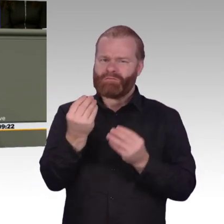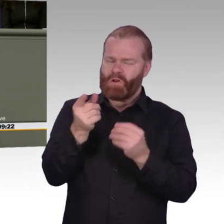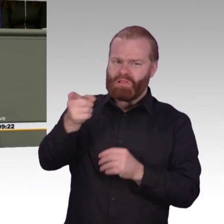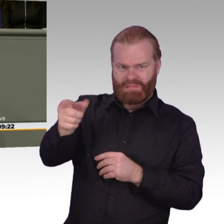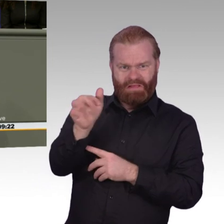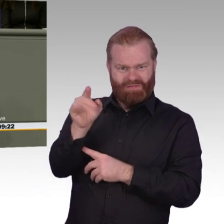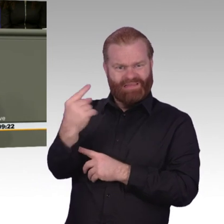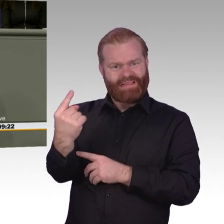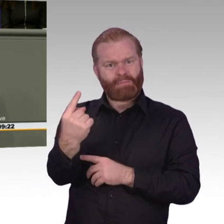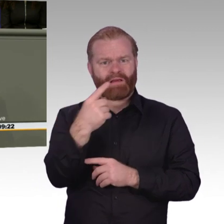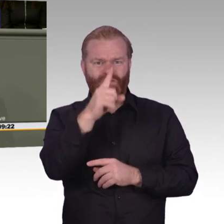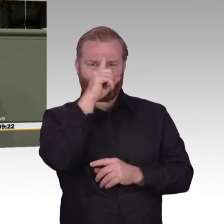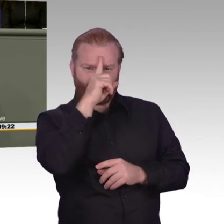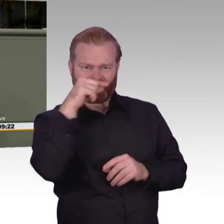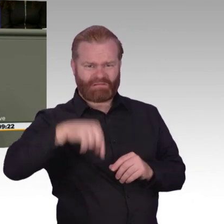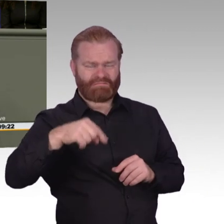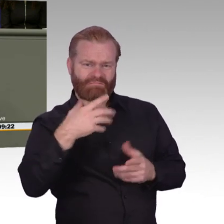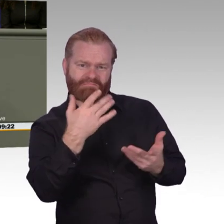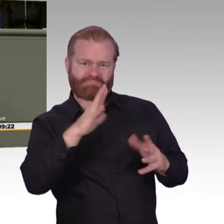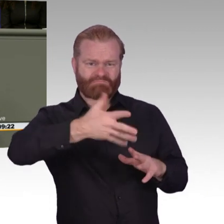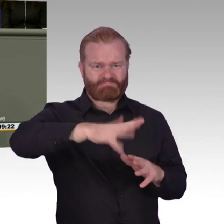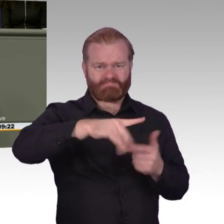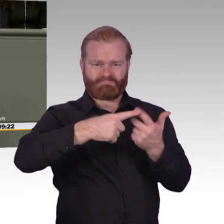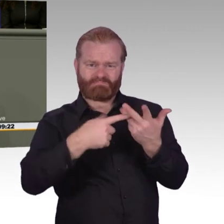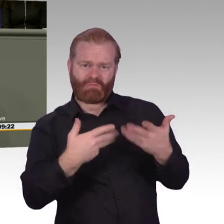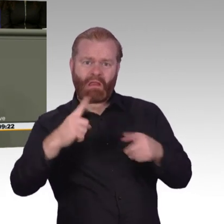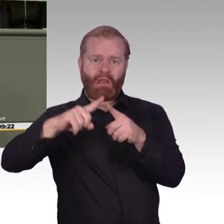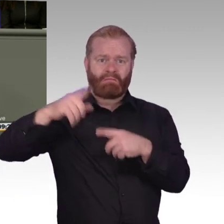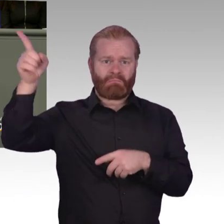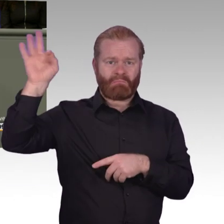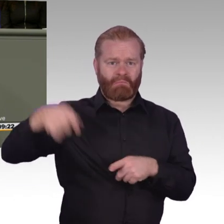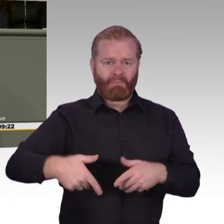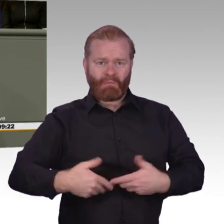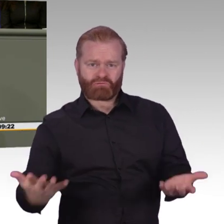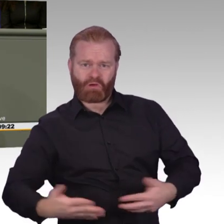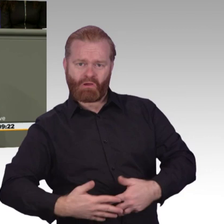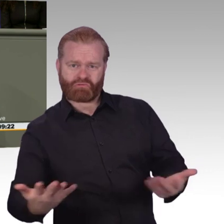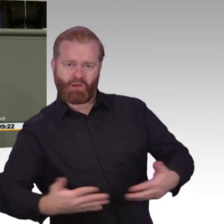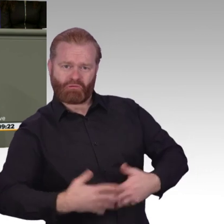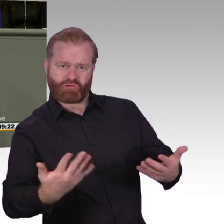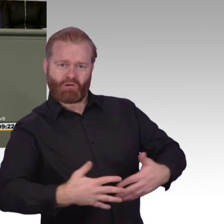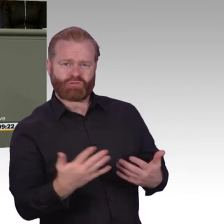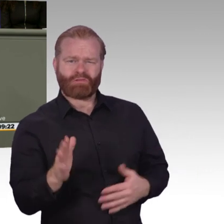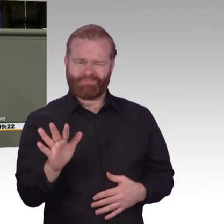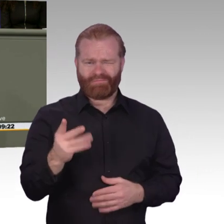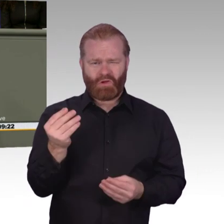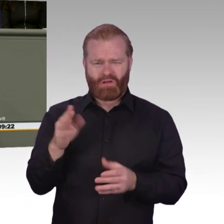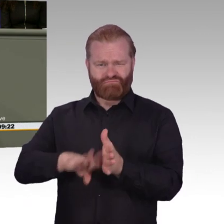Vielen Dank. Genau. Ja, das war's. Weil er hat mich eigentlich am Ende auch schon erwischt. Ja, vielen Dank